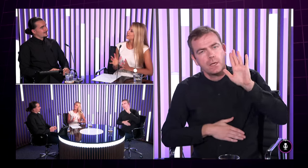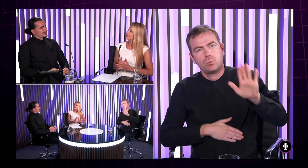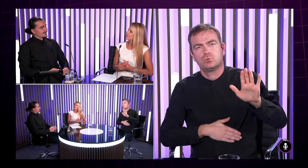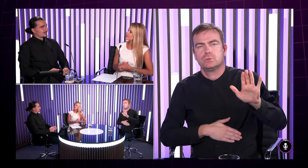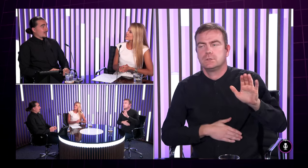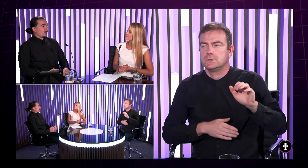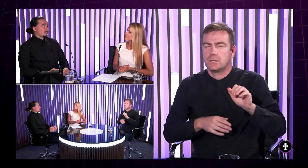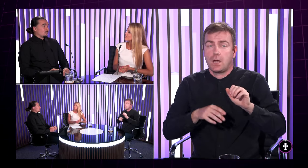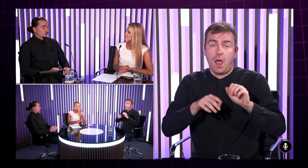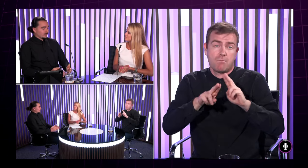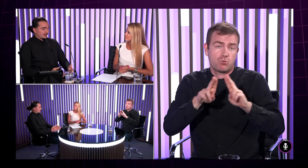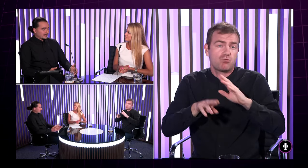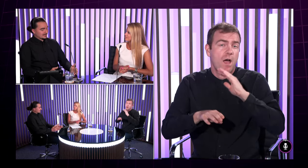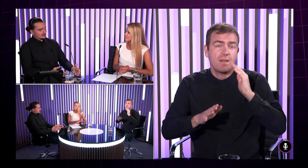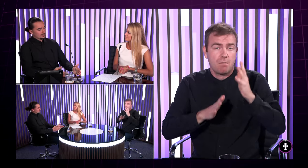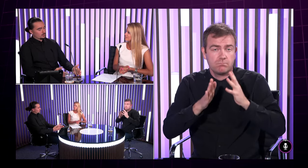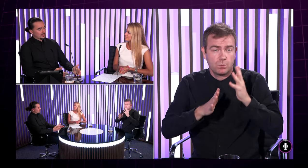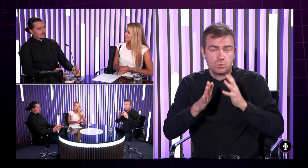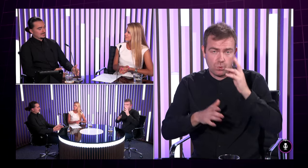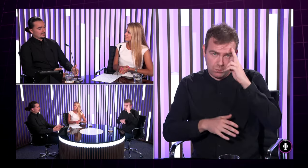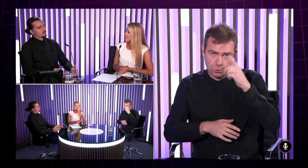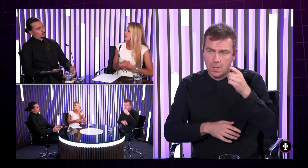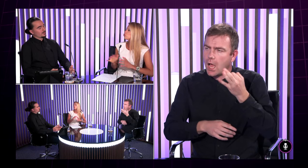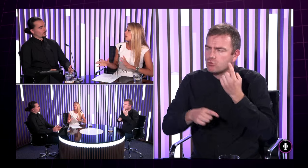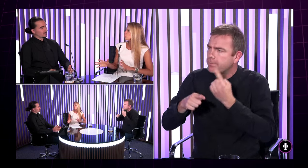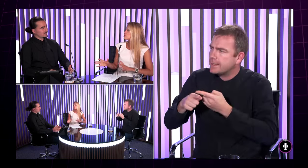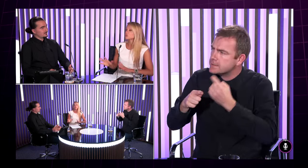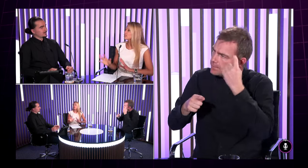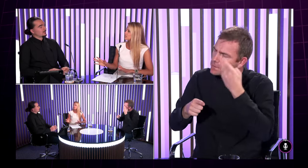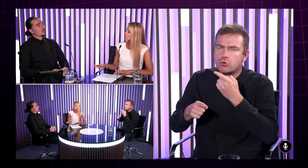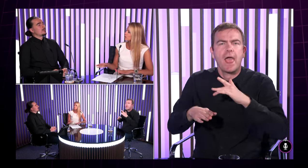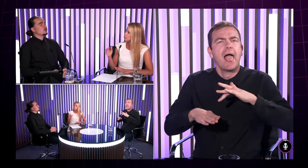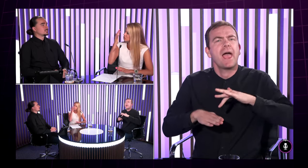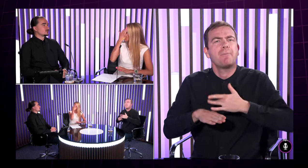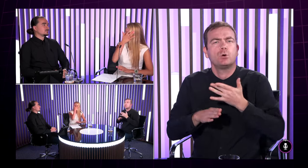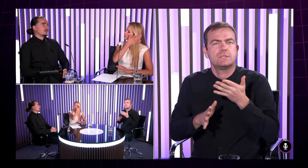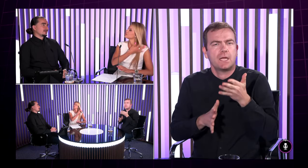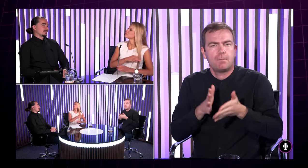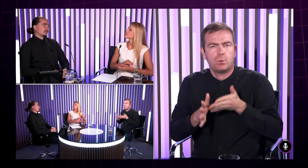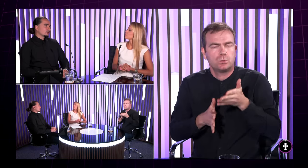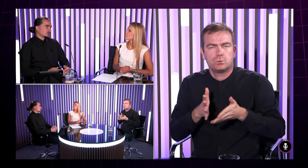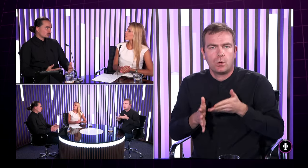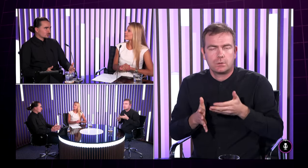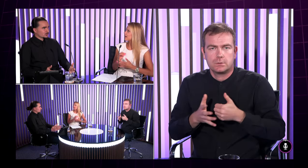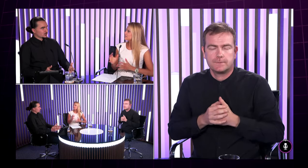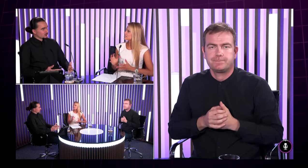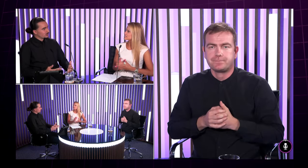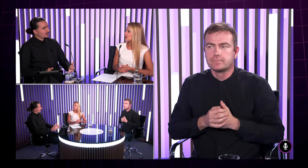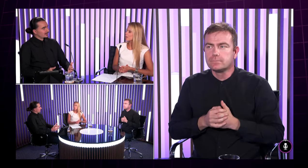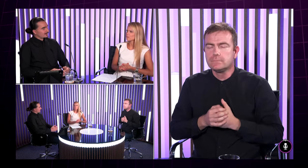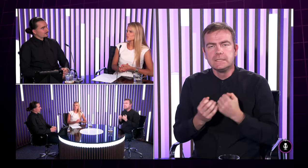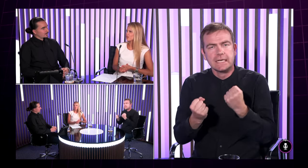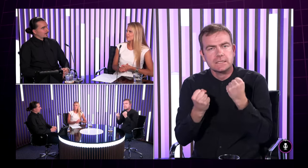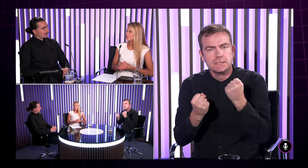pozná jasné akože tých posunkov je teda viacej teraz myslíte konkurétne z tej športovej oblasti nejakú emóciu taká